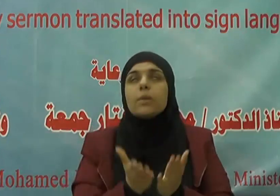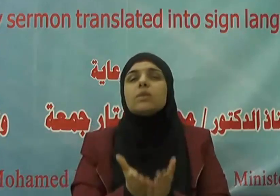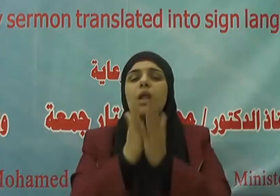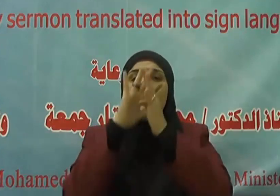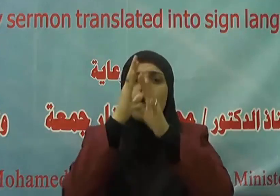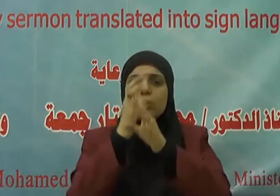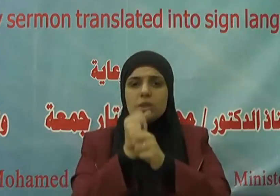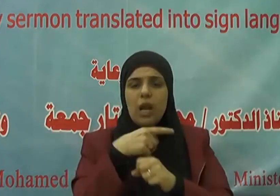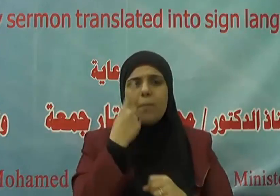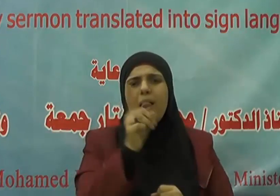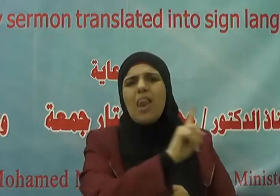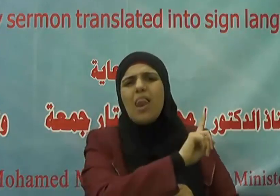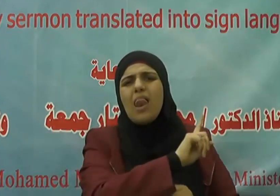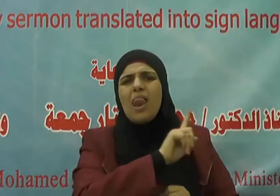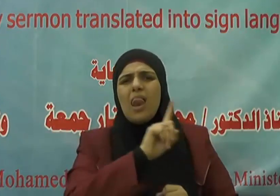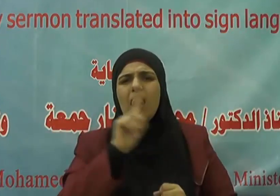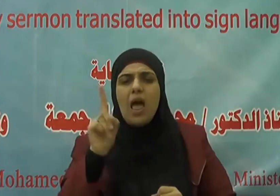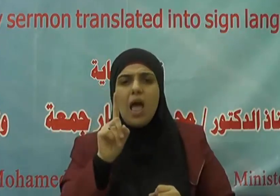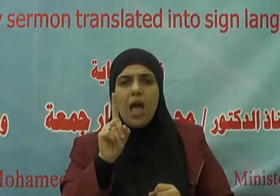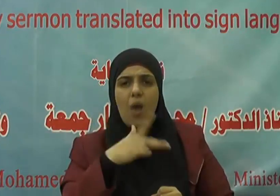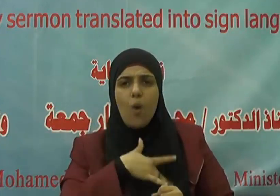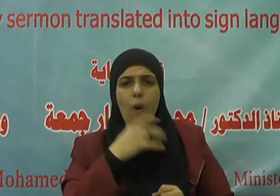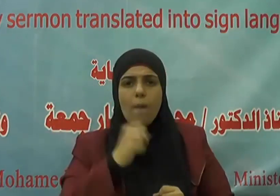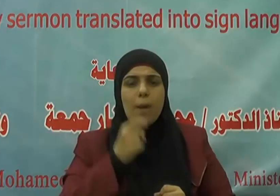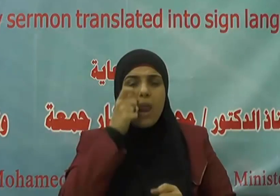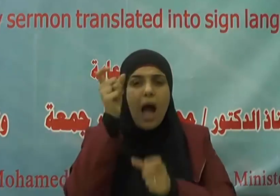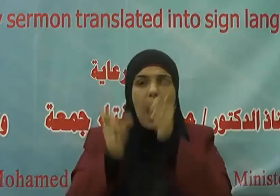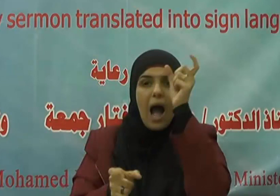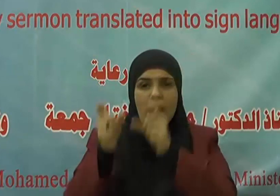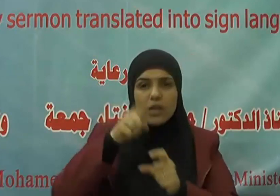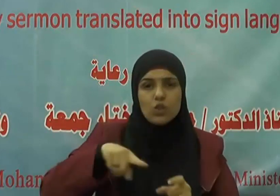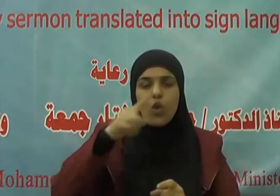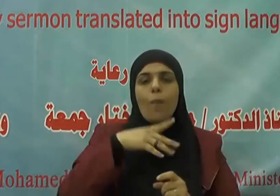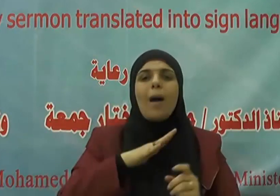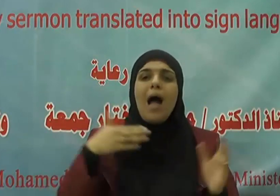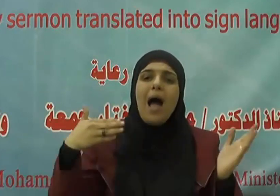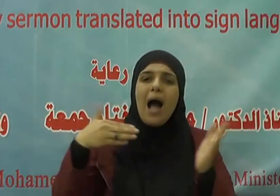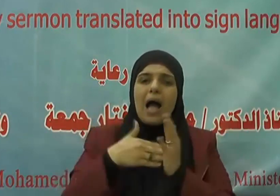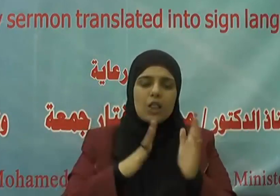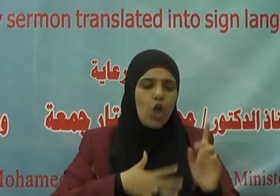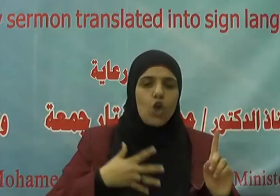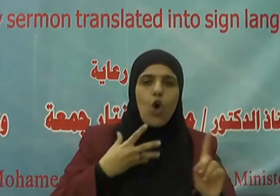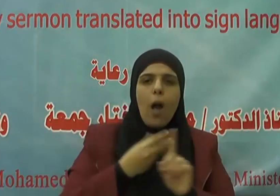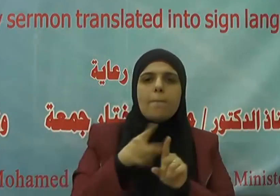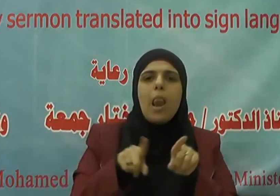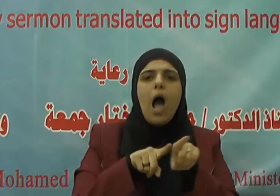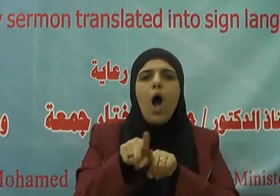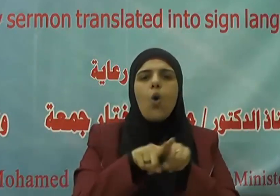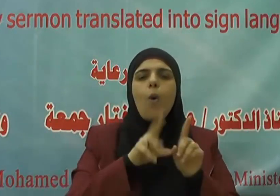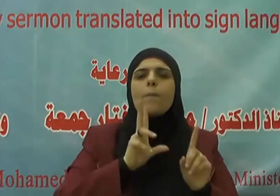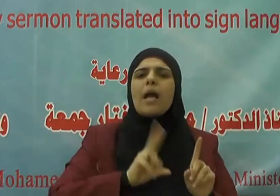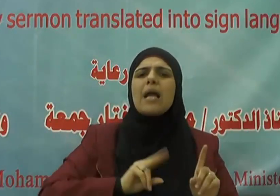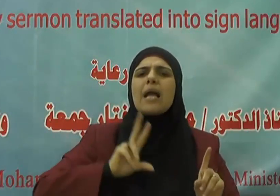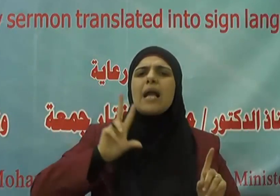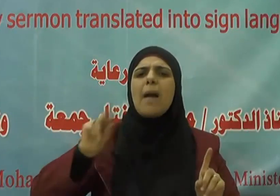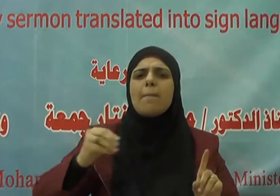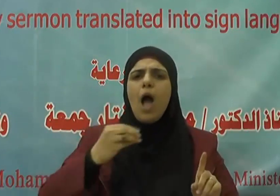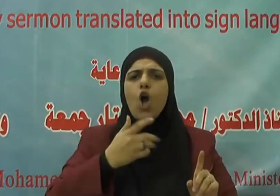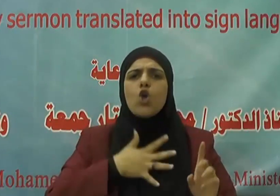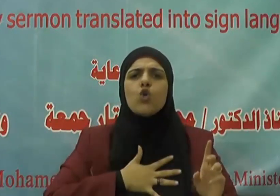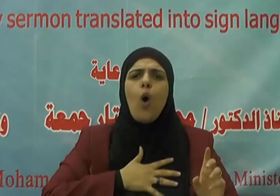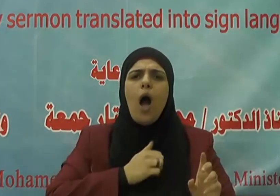لا يؤمن أحدكم حتى يحب لأخيه ما يحب